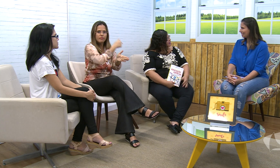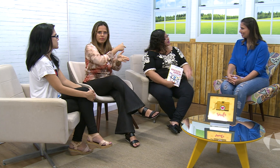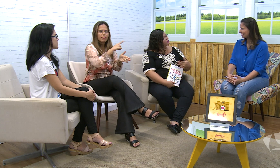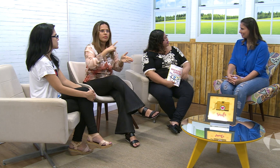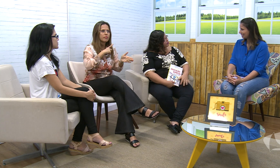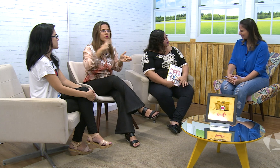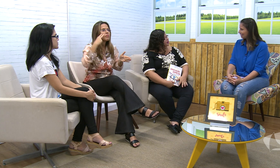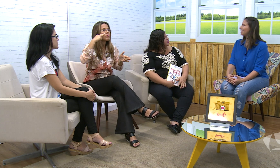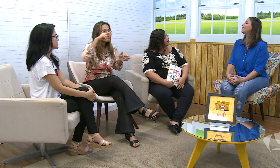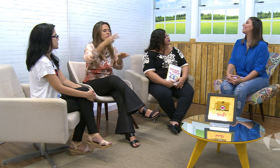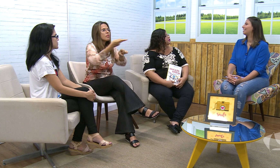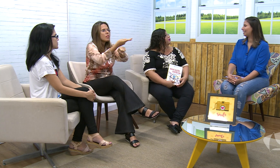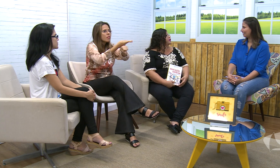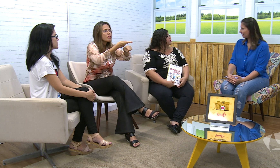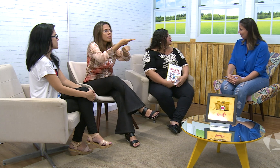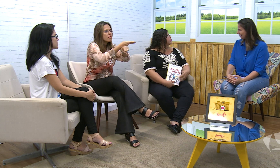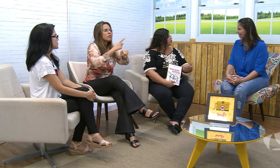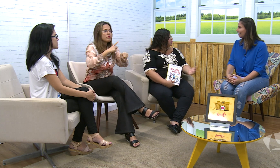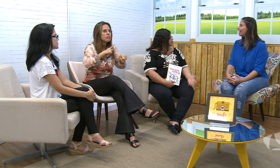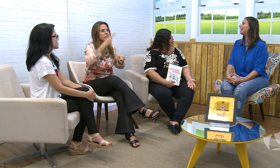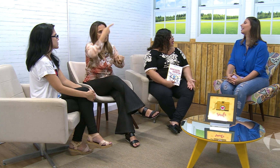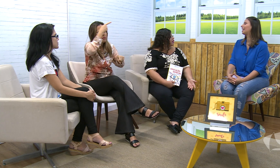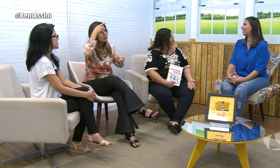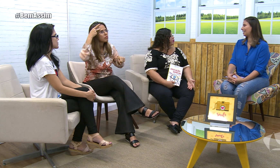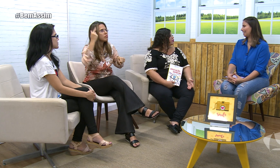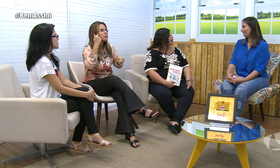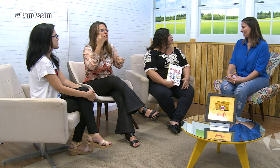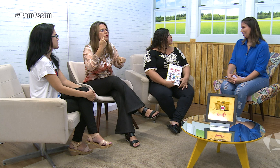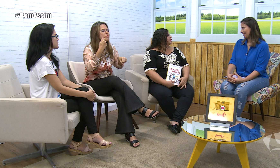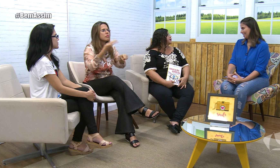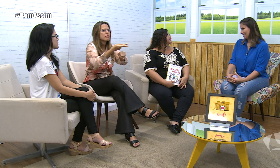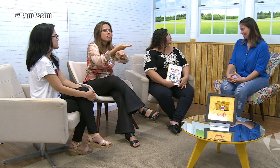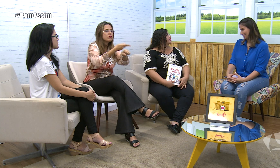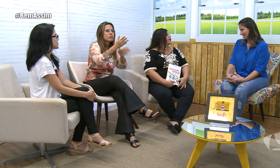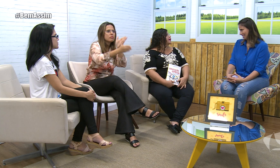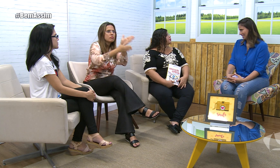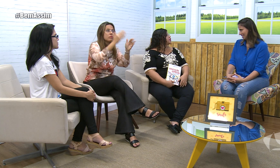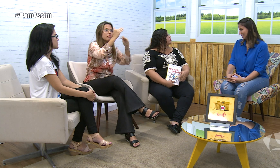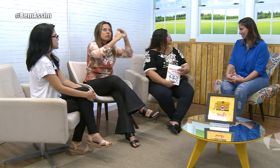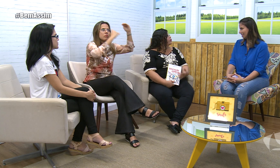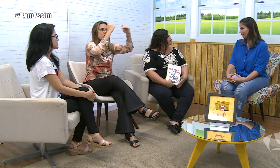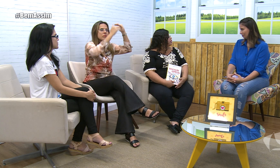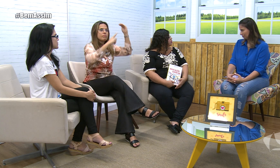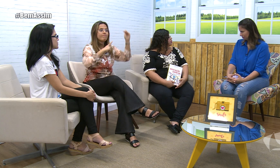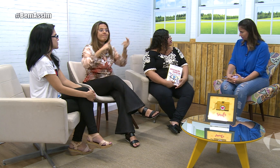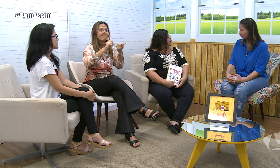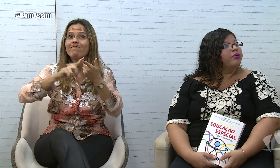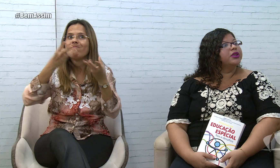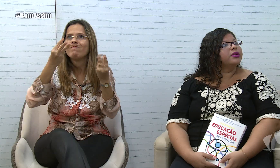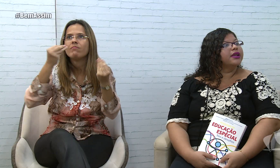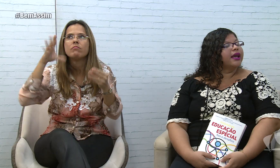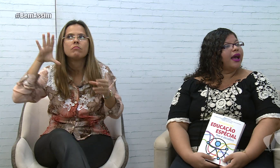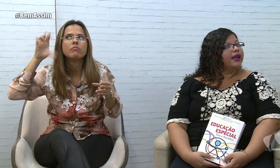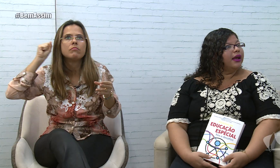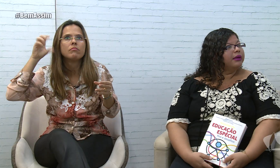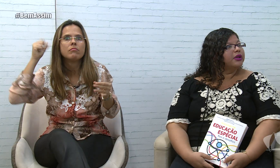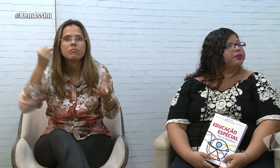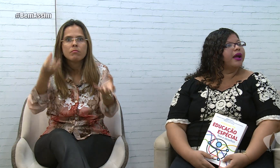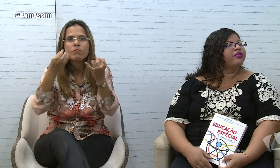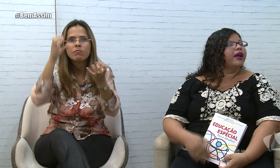assim, a procura. Então, tem pessoas surdas que procuram a Libras para se desenvolver mais, mas tem muito ouvinte, pessoas que querem a Libras para falar